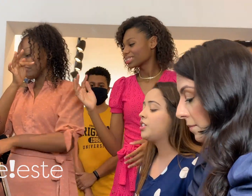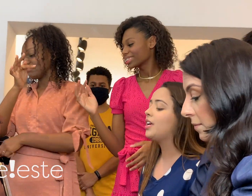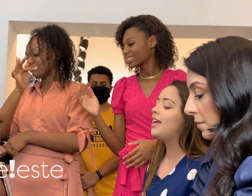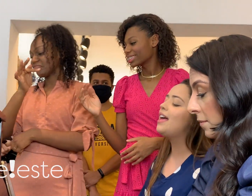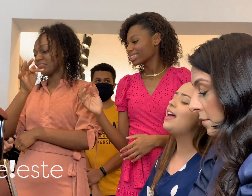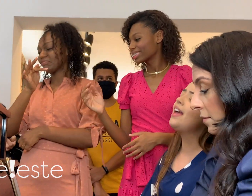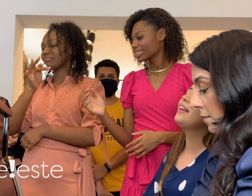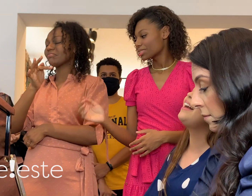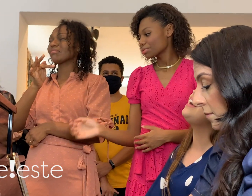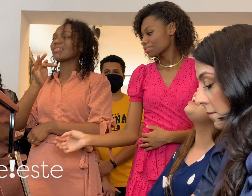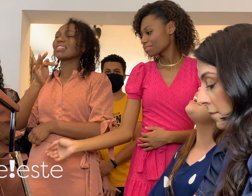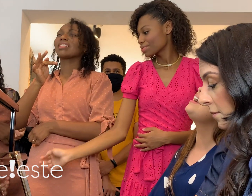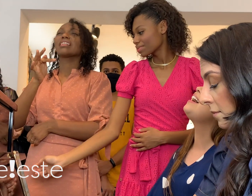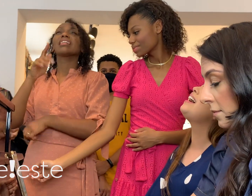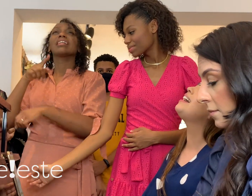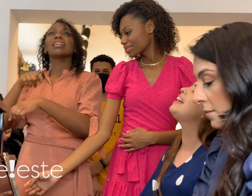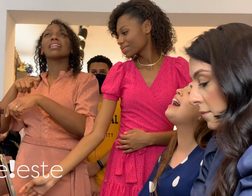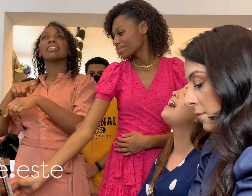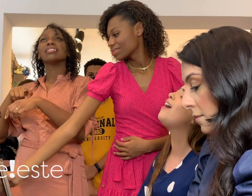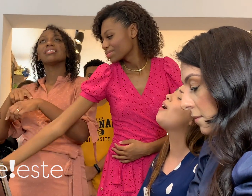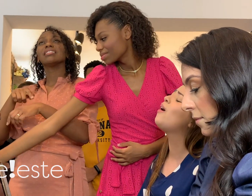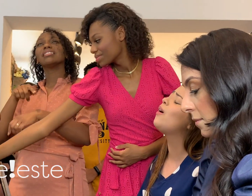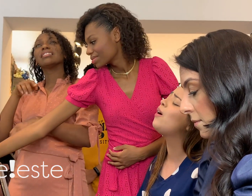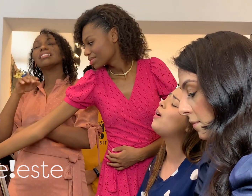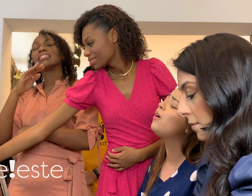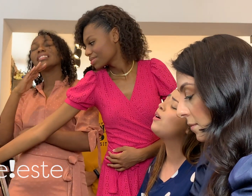Chegar a hora